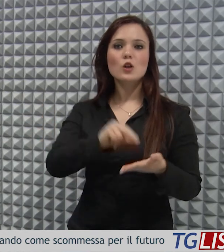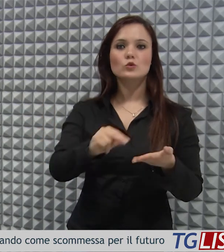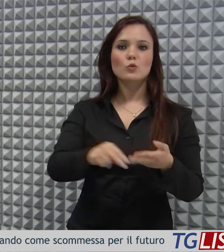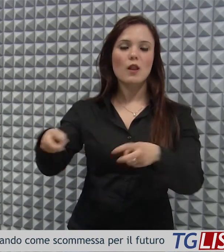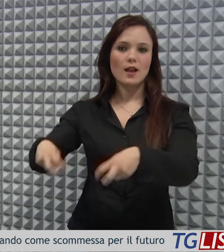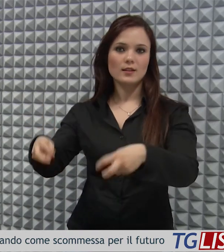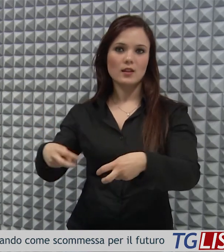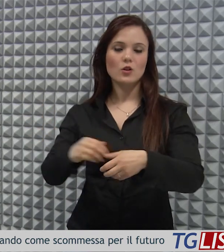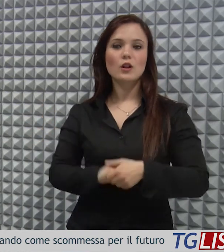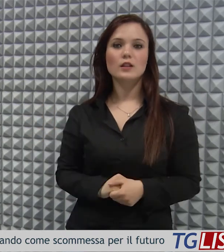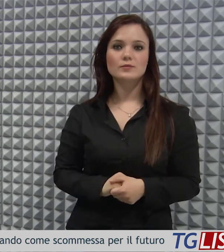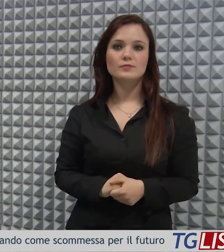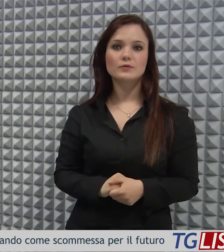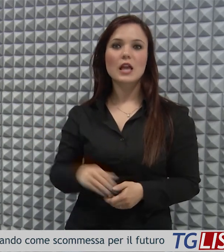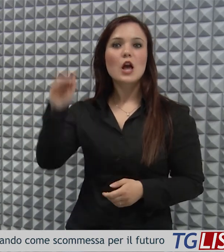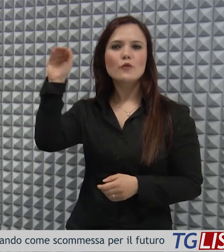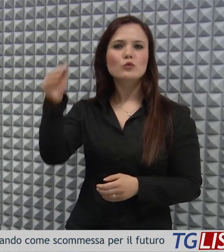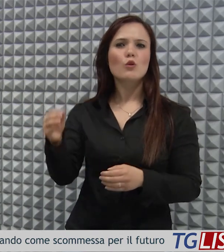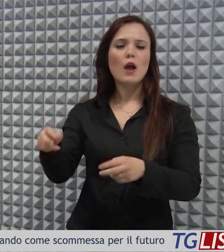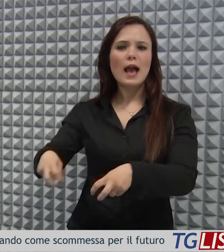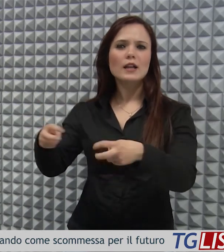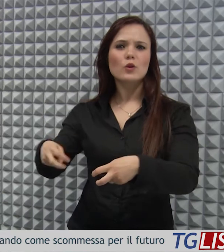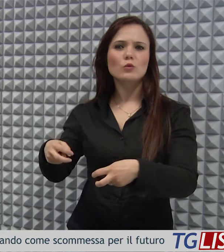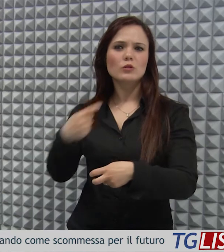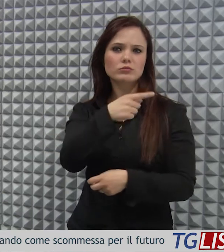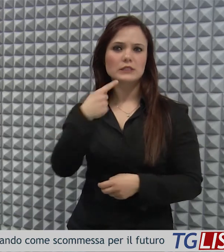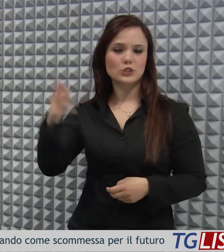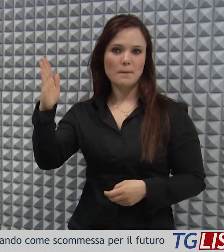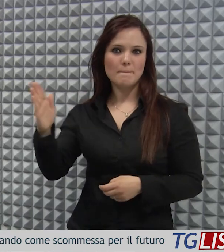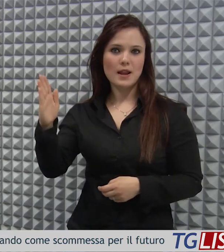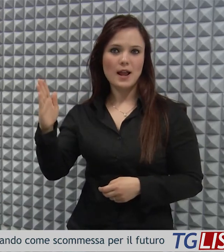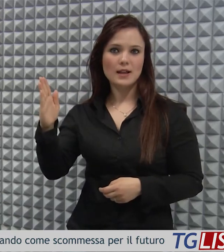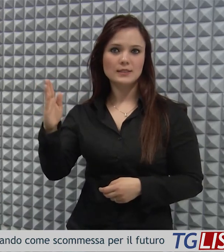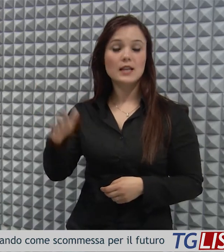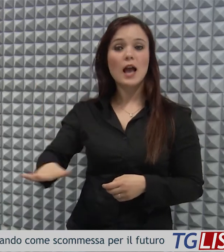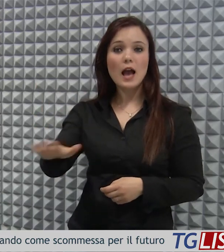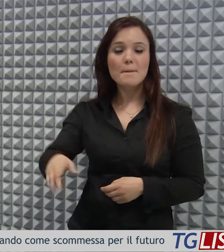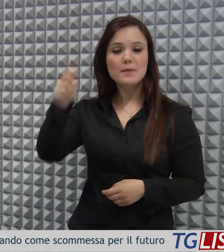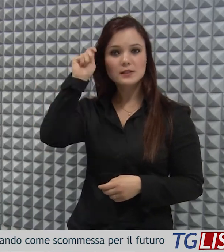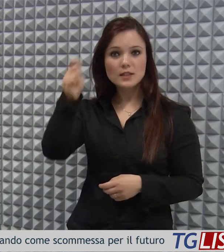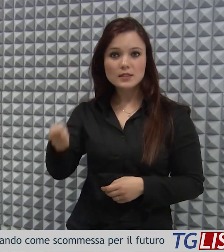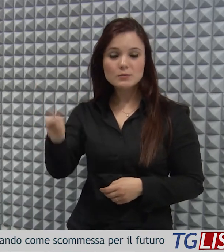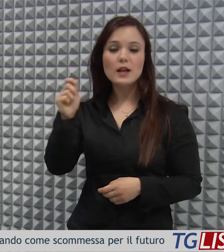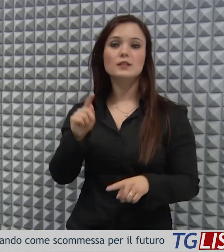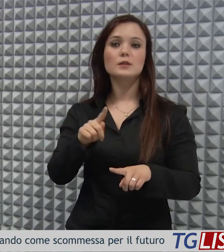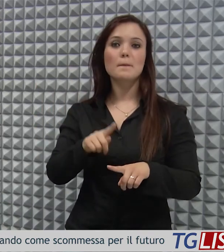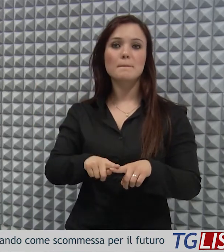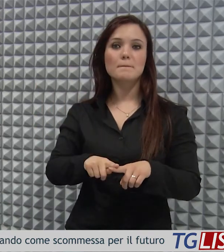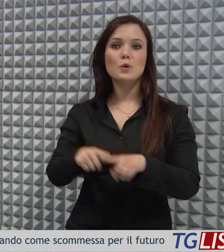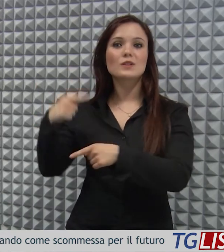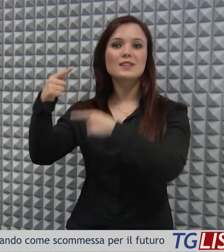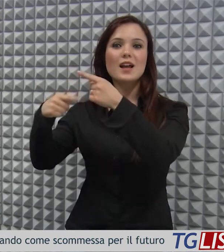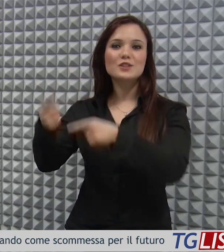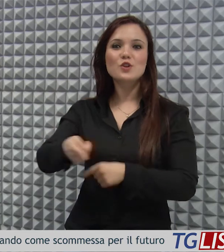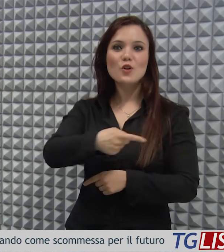futuro, ha detto Braia, è quella che saprà rispettare l'ambiente e recuperare le nostre